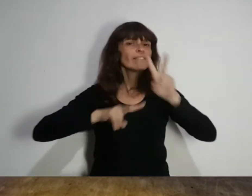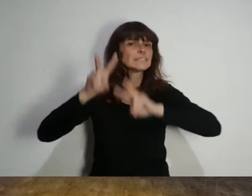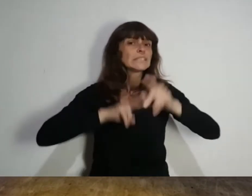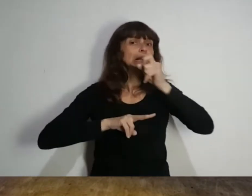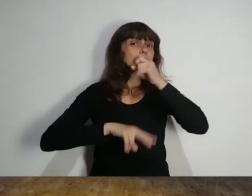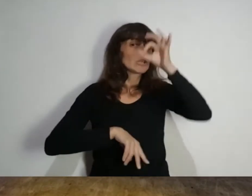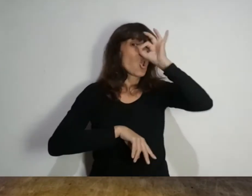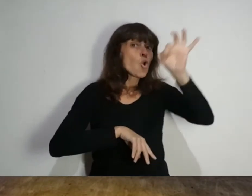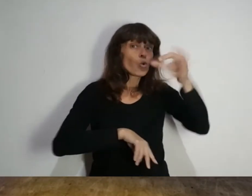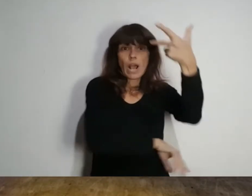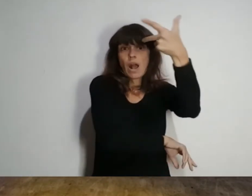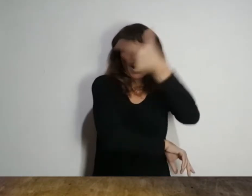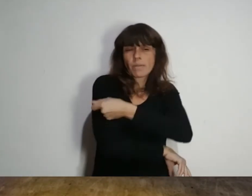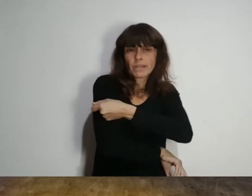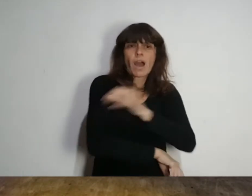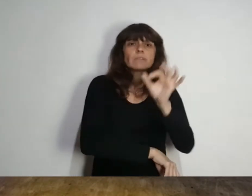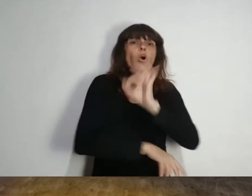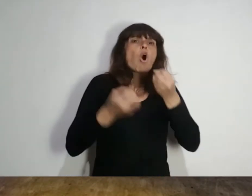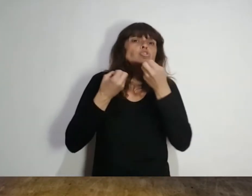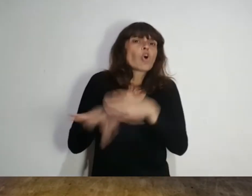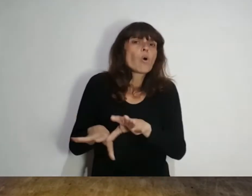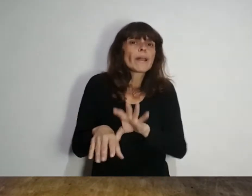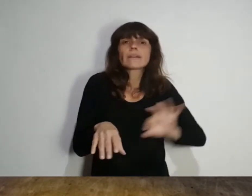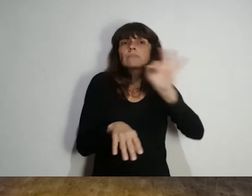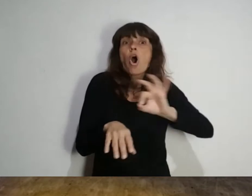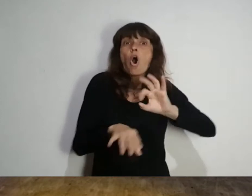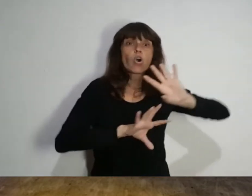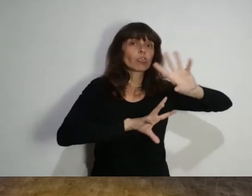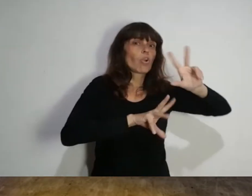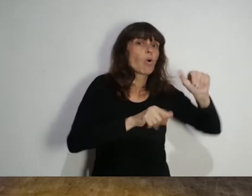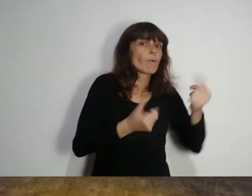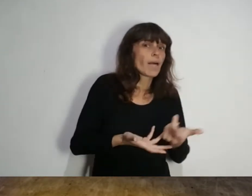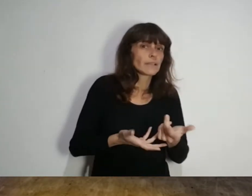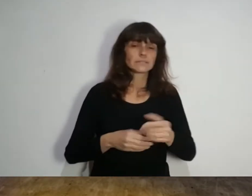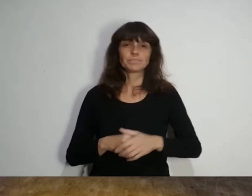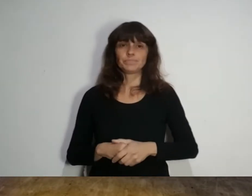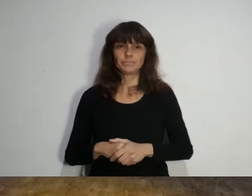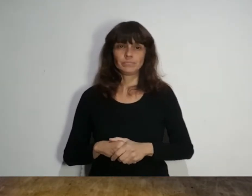investigan si nunca se aplicaron eran sobrantes o fueron robadas.